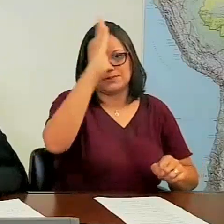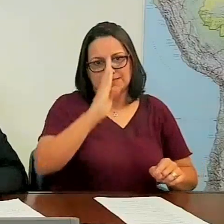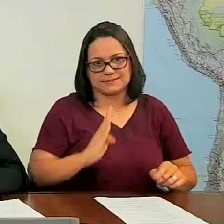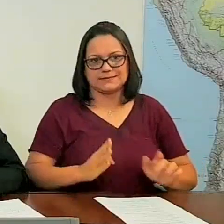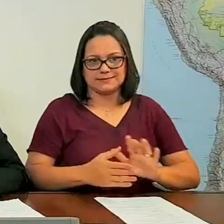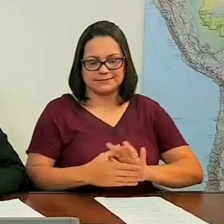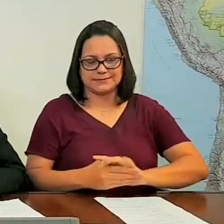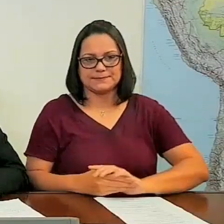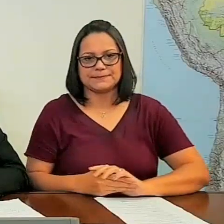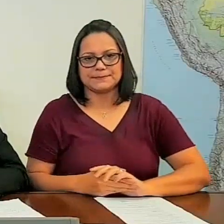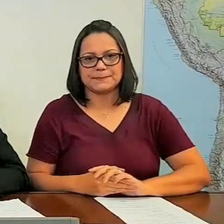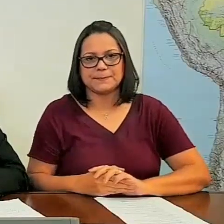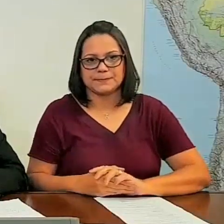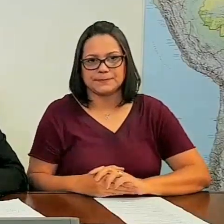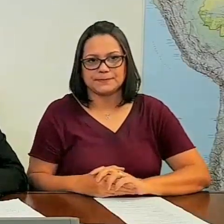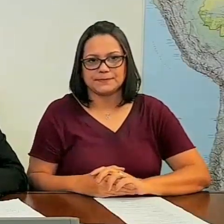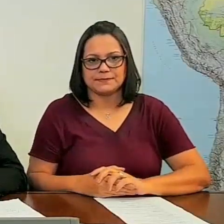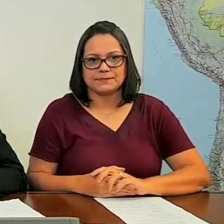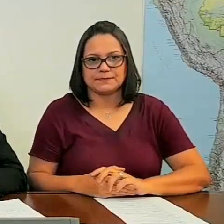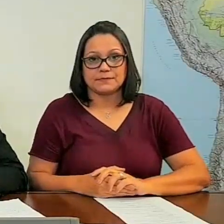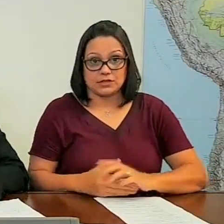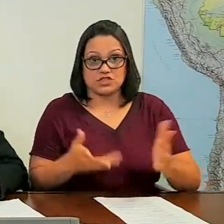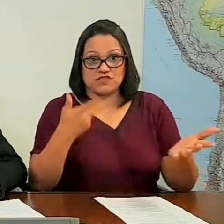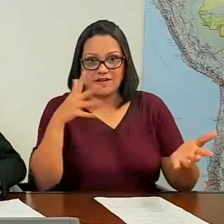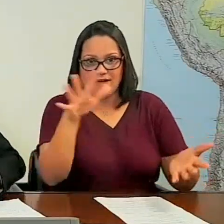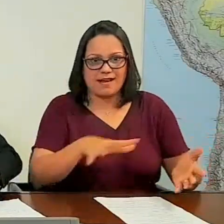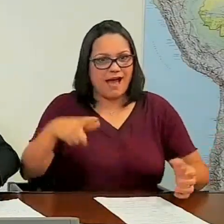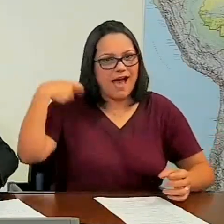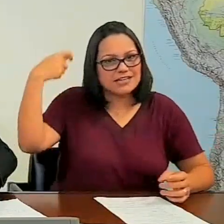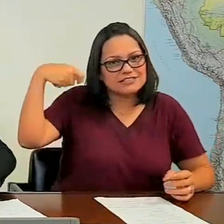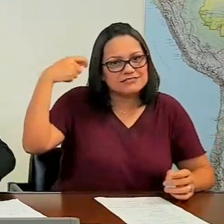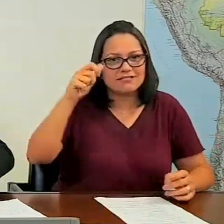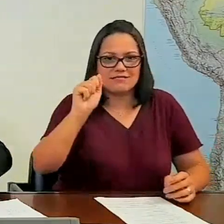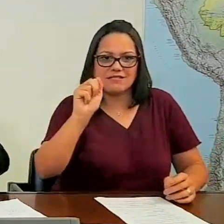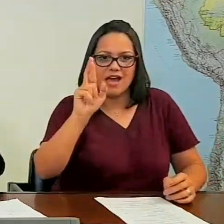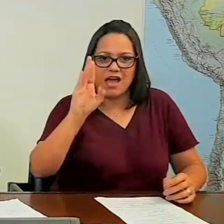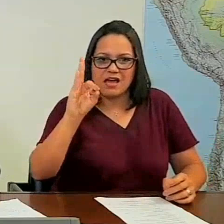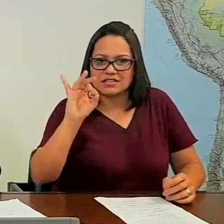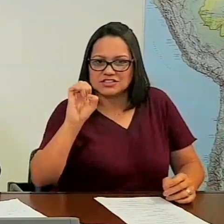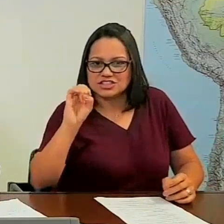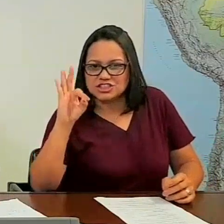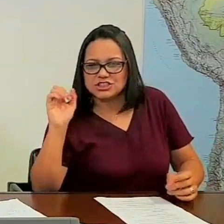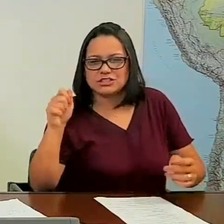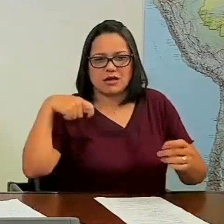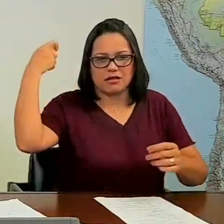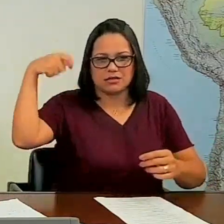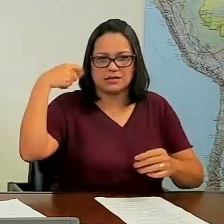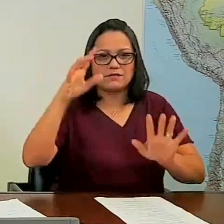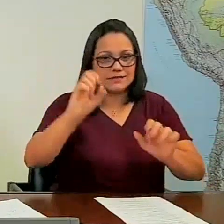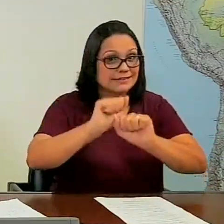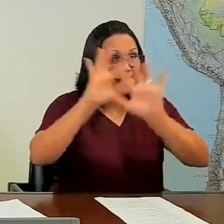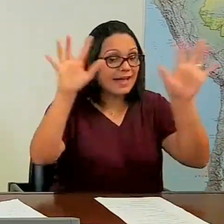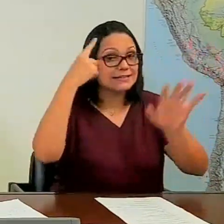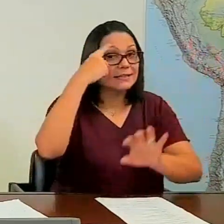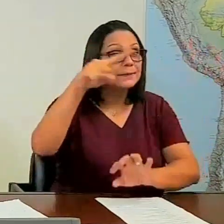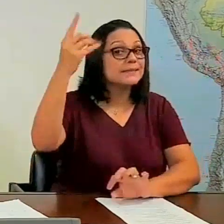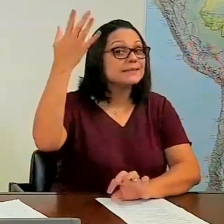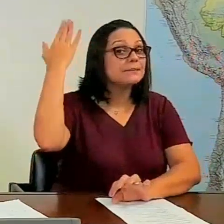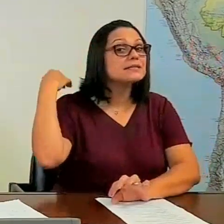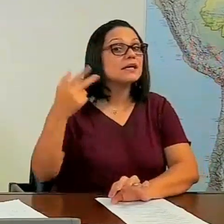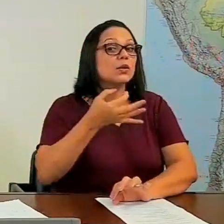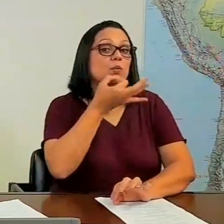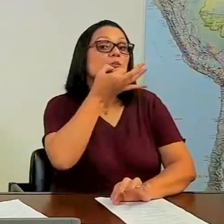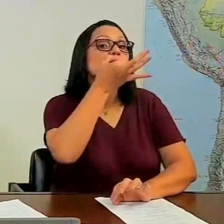E quando se fala em meios artísticos, né, deixar bem claro aí, semana passada eu critiquei